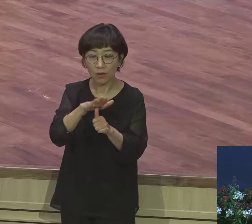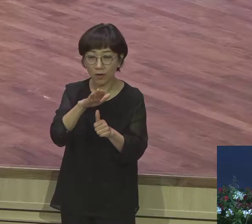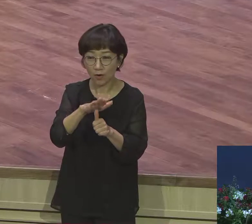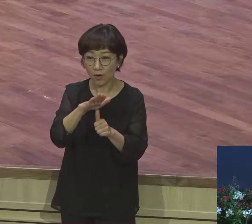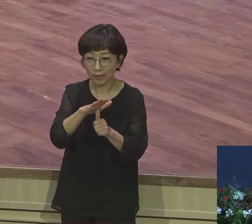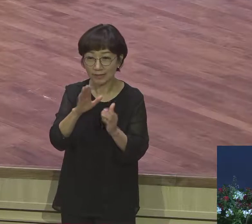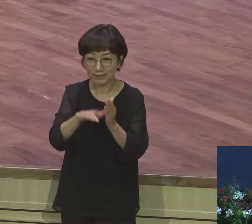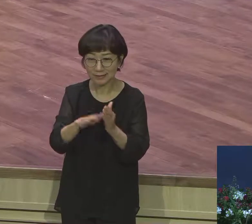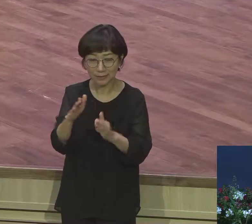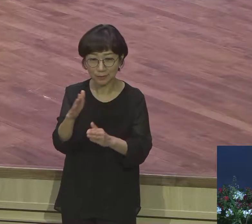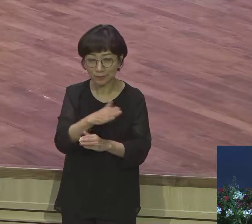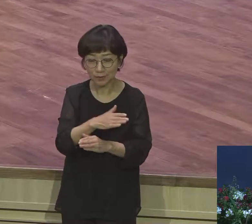살았는데